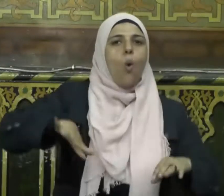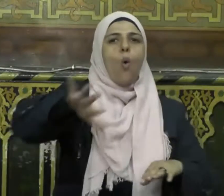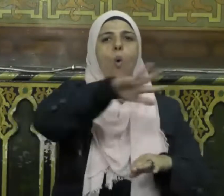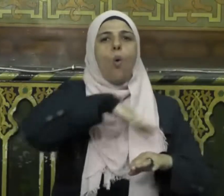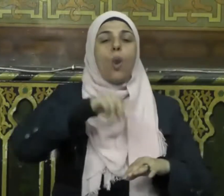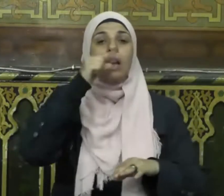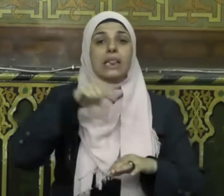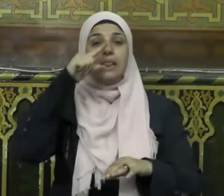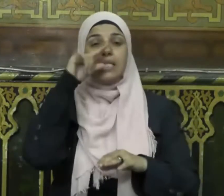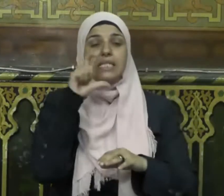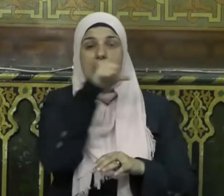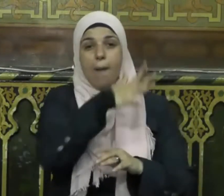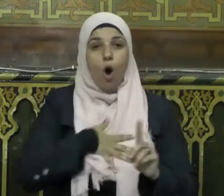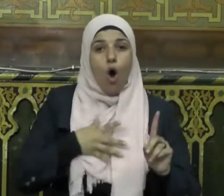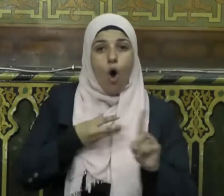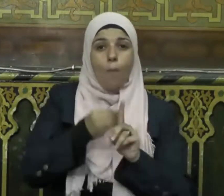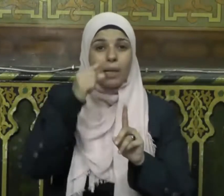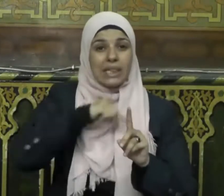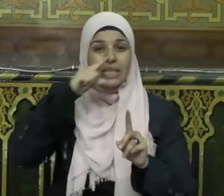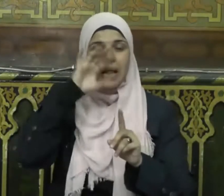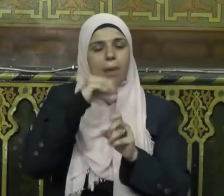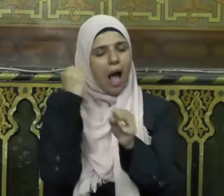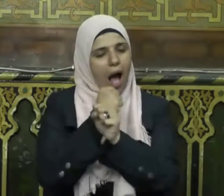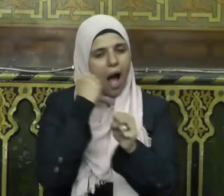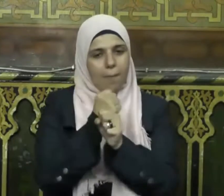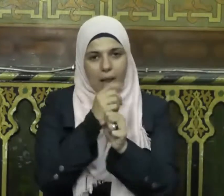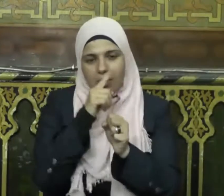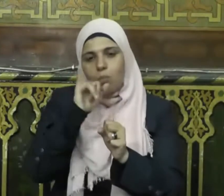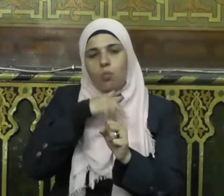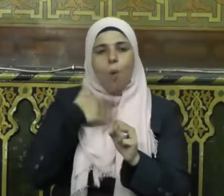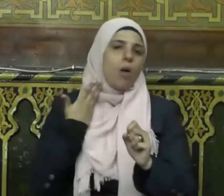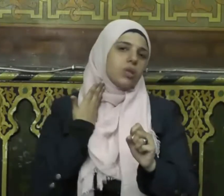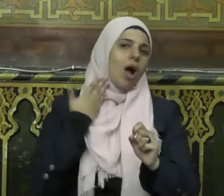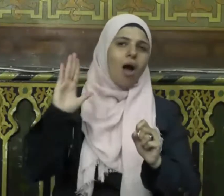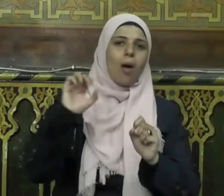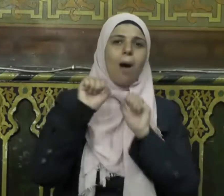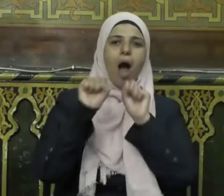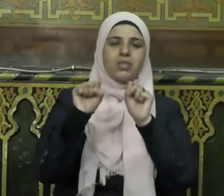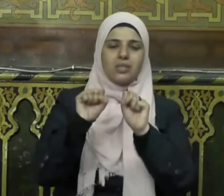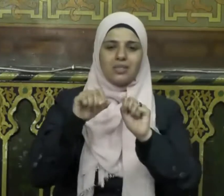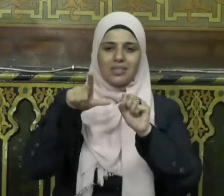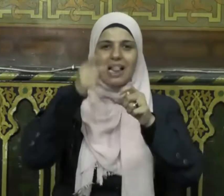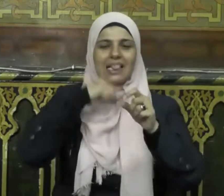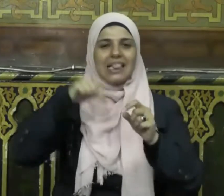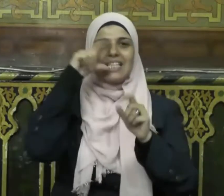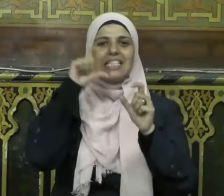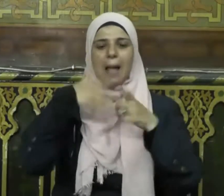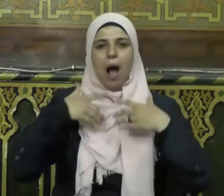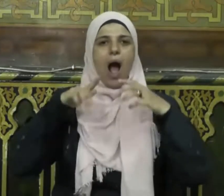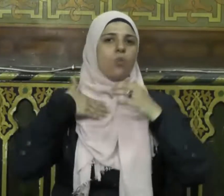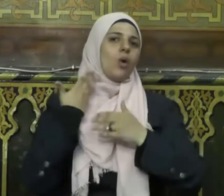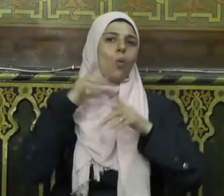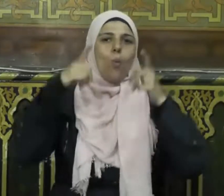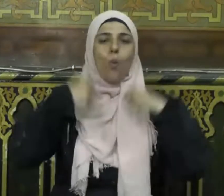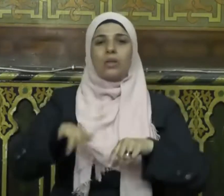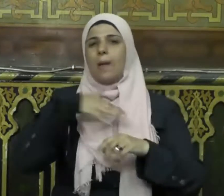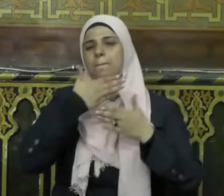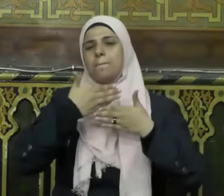يحب دينه ويعتز به أن يعمل من أجل رفعة دينه وعزة وطنه بعيدا عن كل